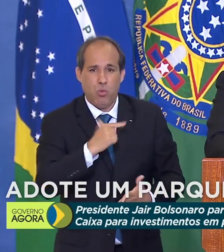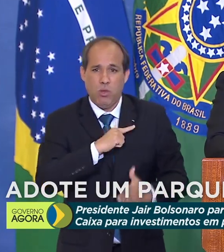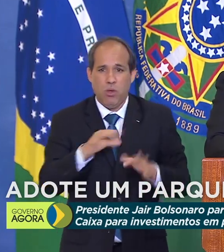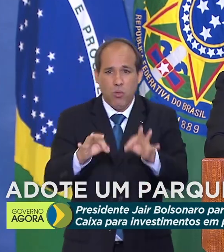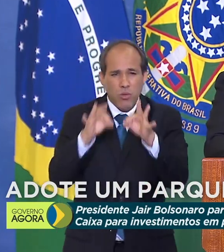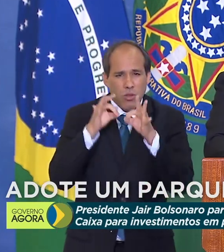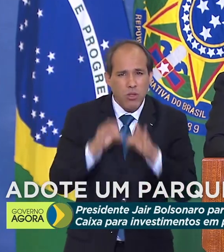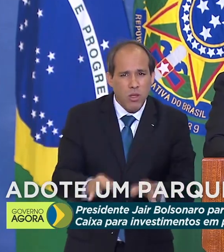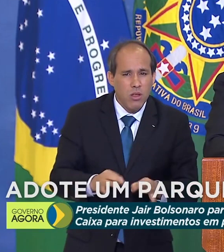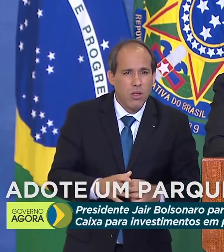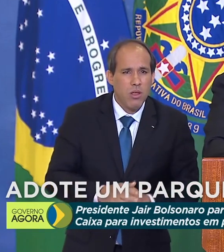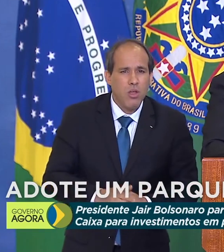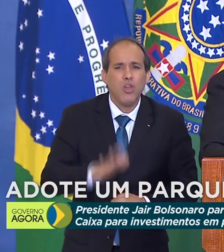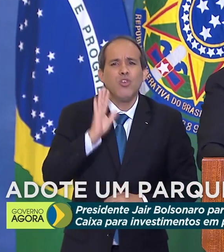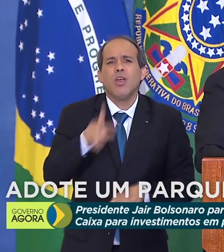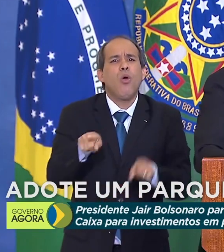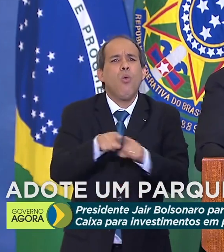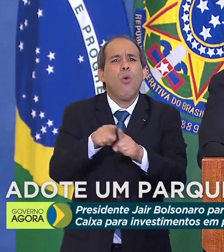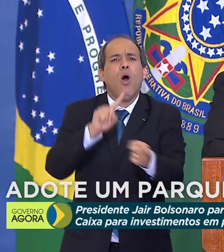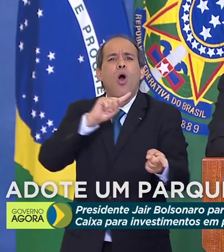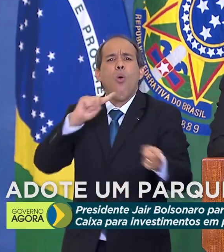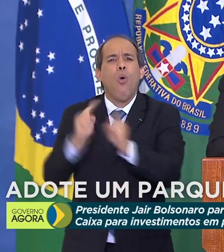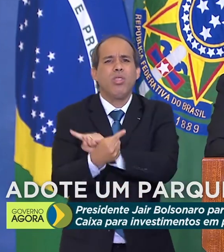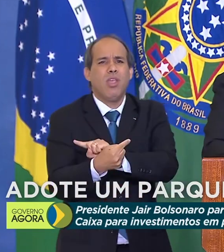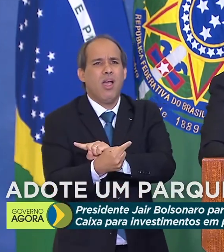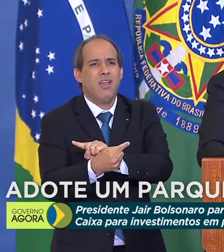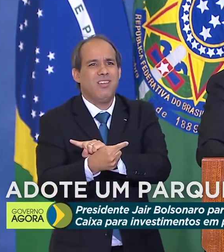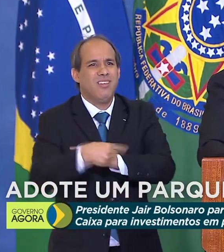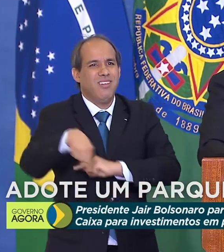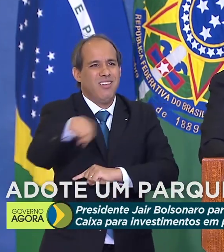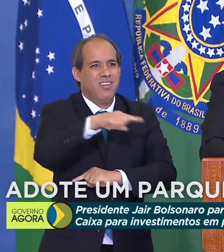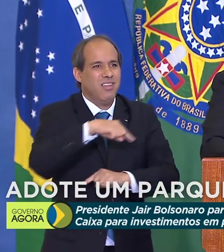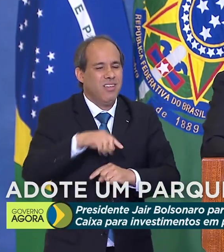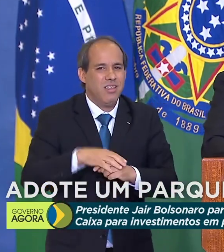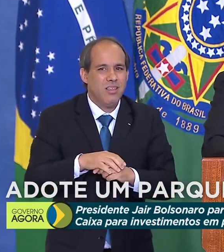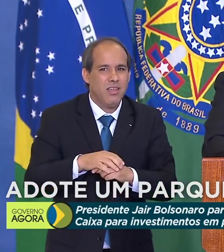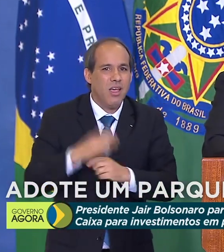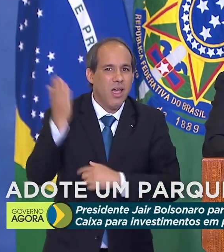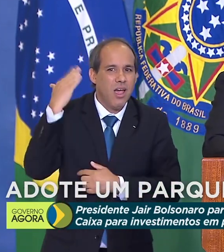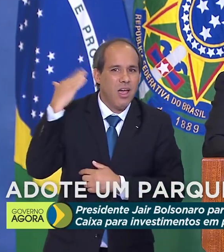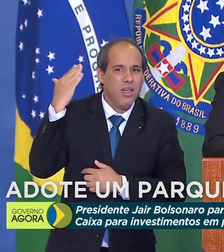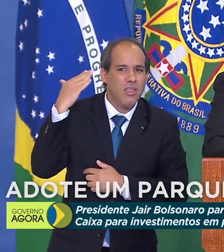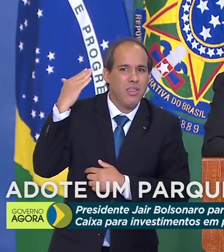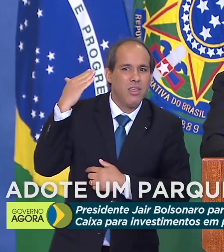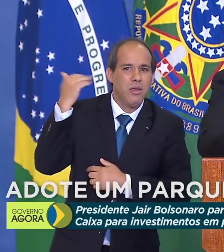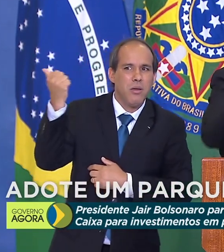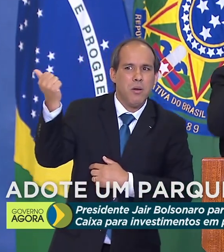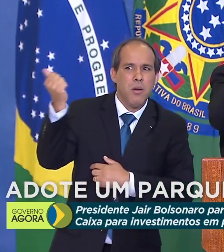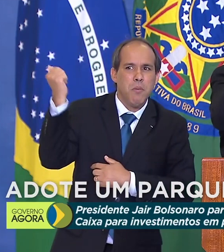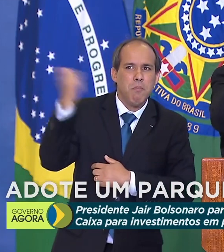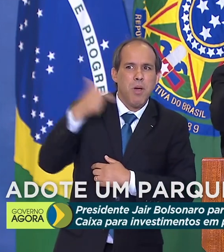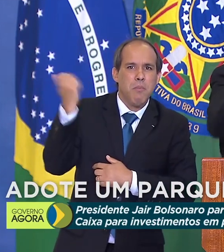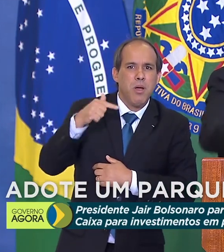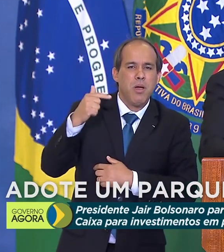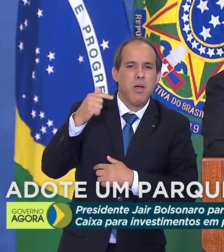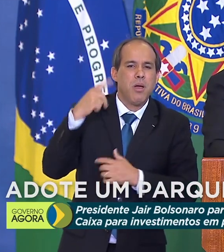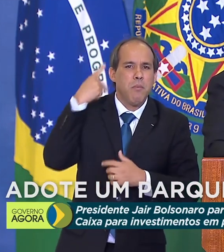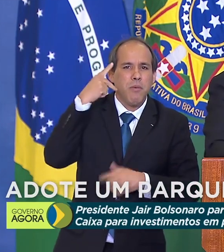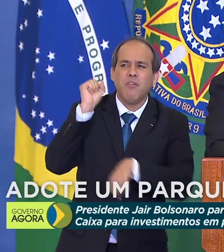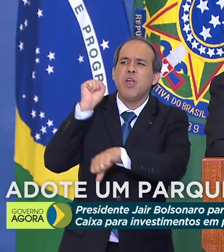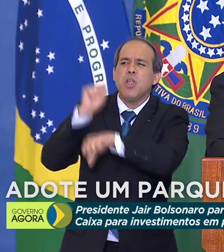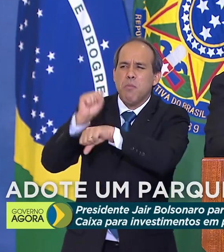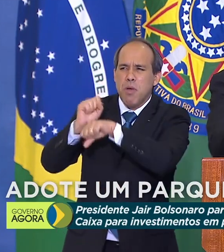estamos já contrariando o Luiz Guimarães. Quando alguém falava mal do parlamento, ele dizia, espere a futura